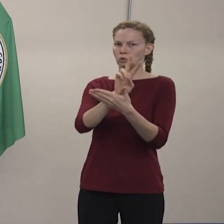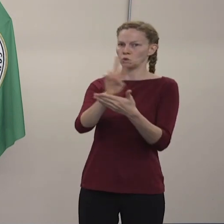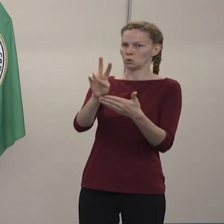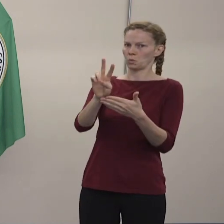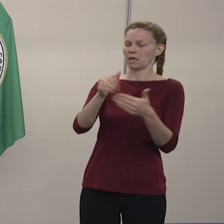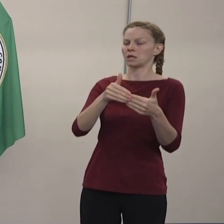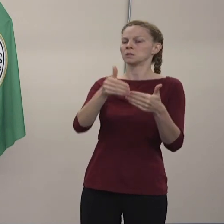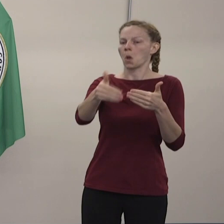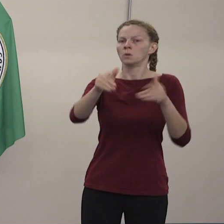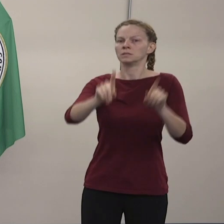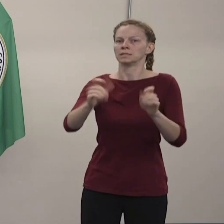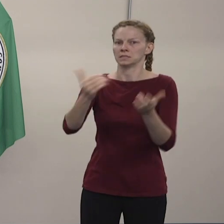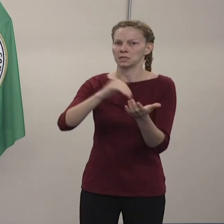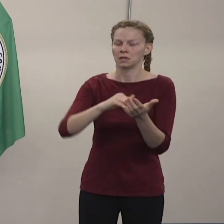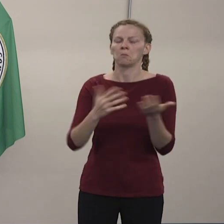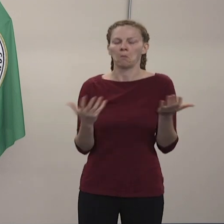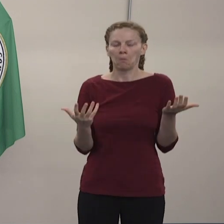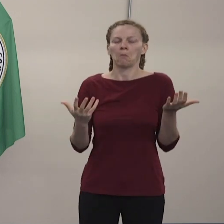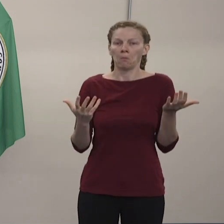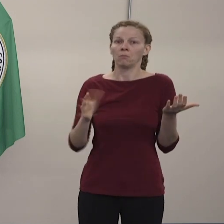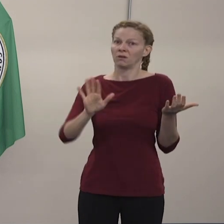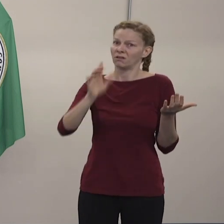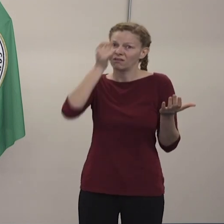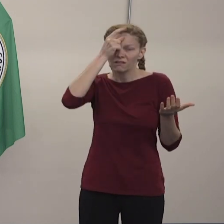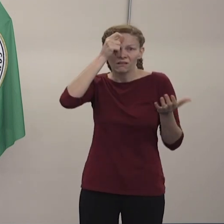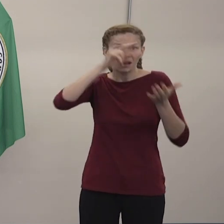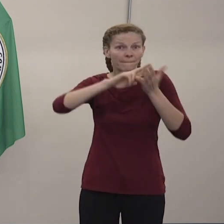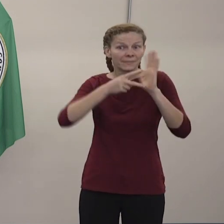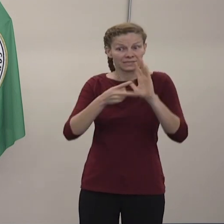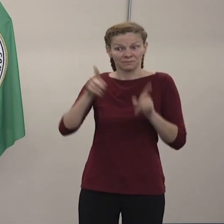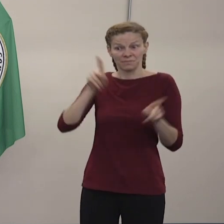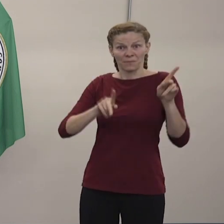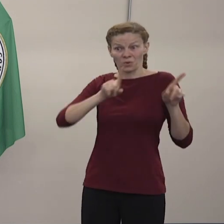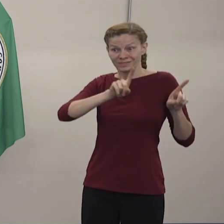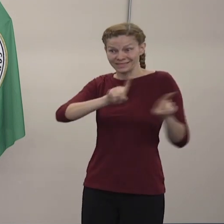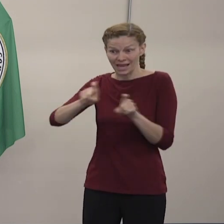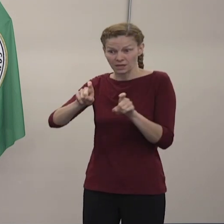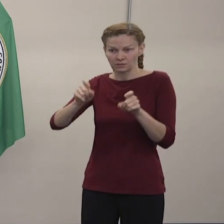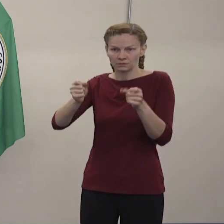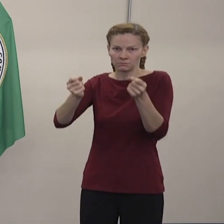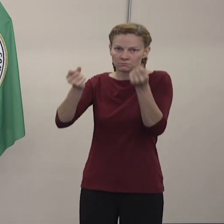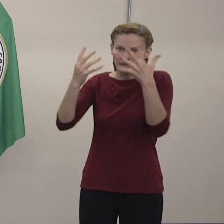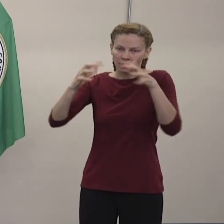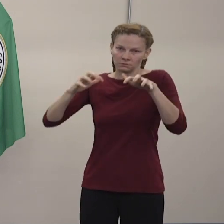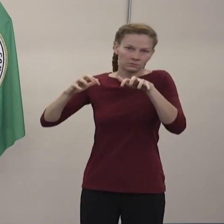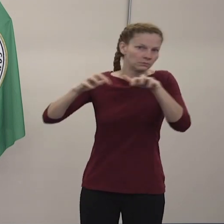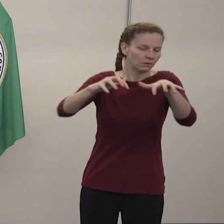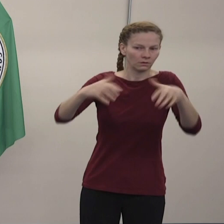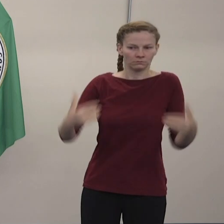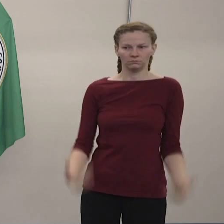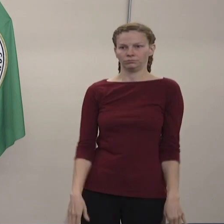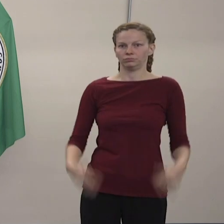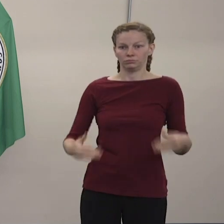Esto es mucho trabajo y mientras